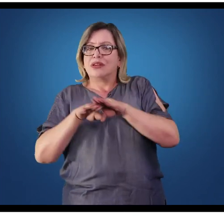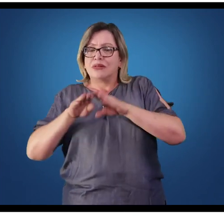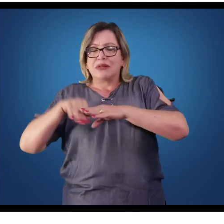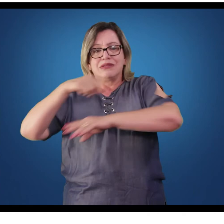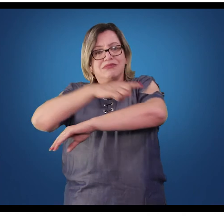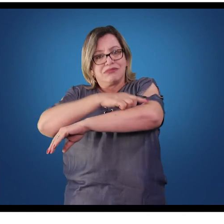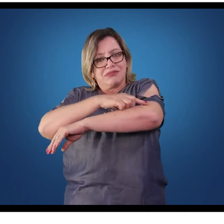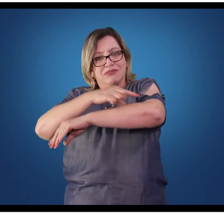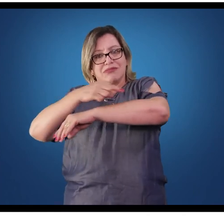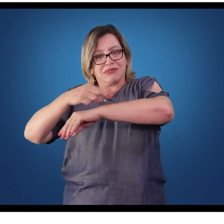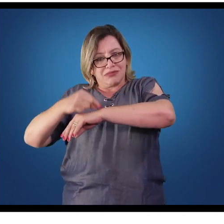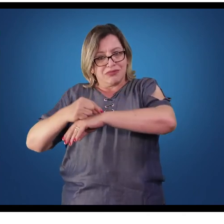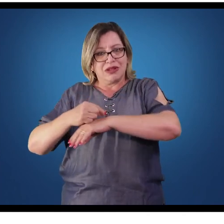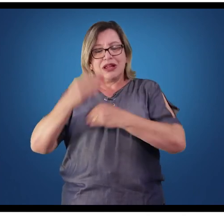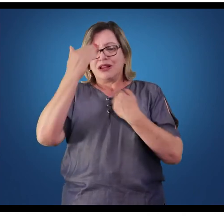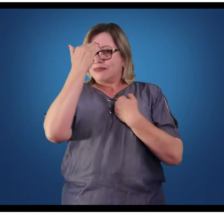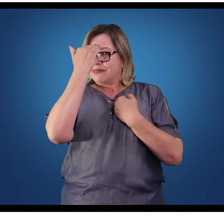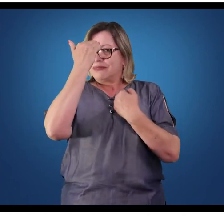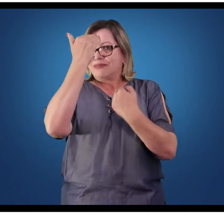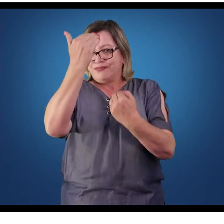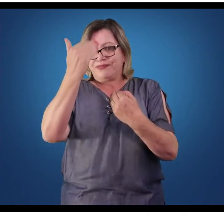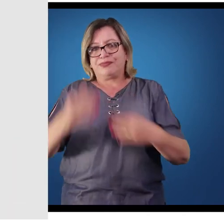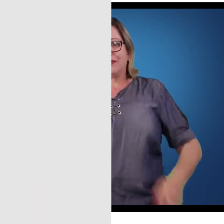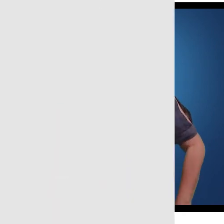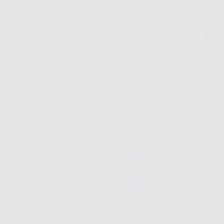sistema muscular. Obrigado.